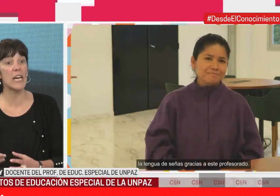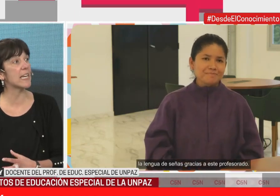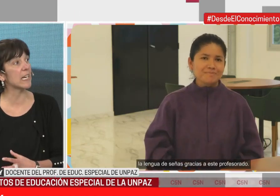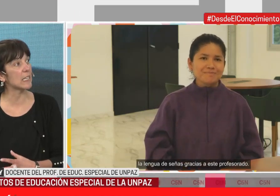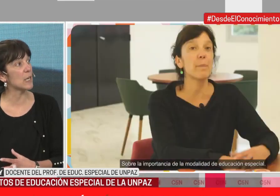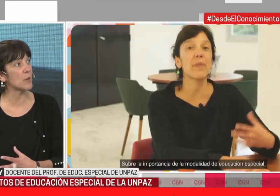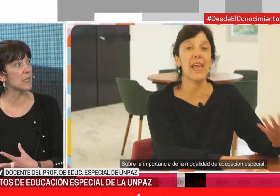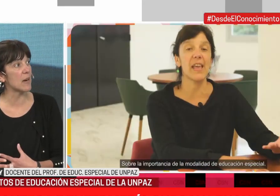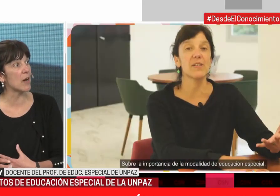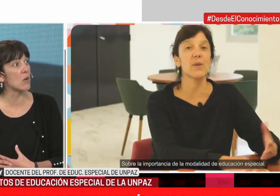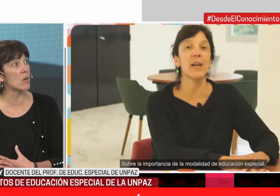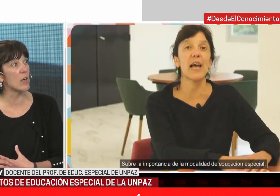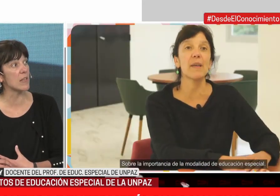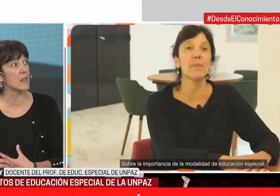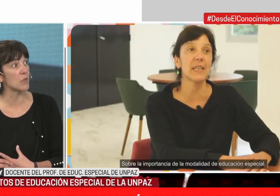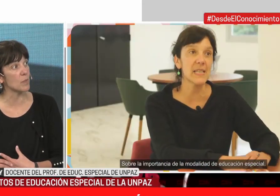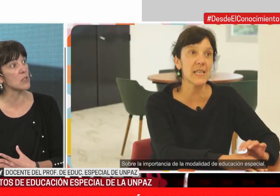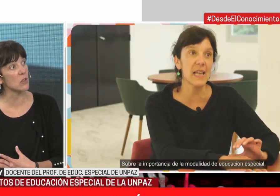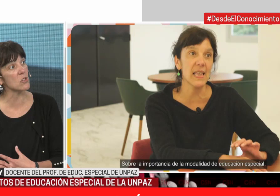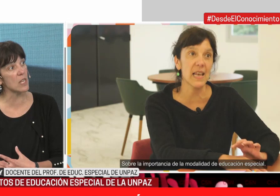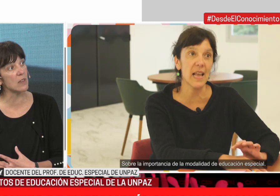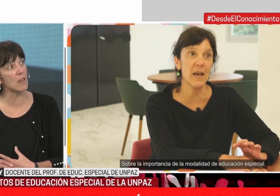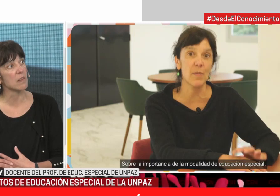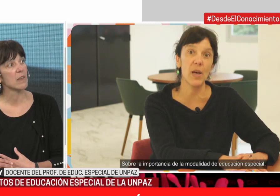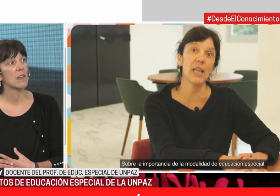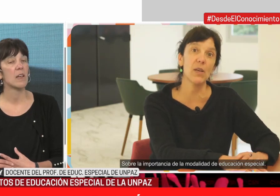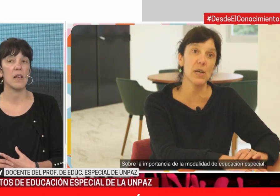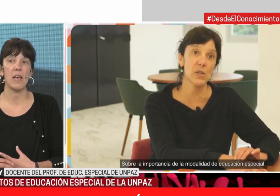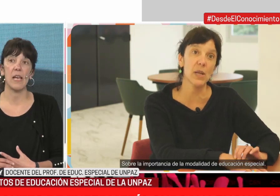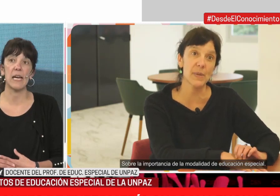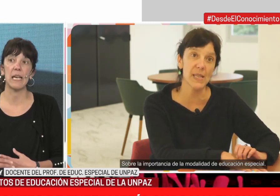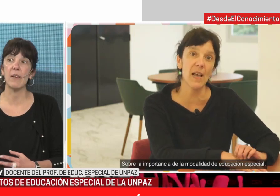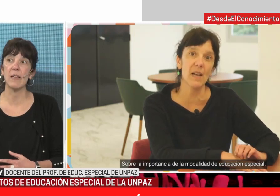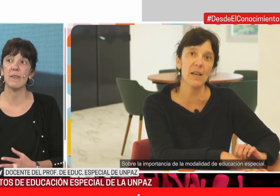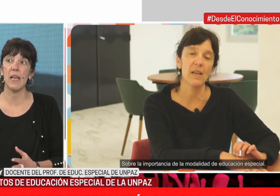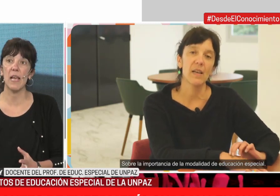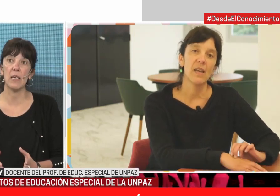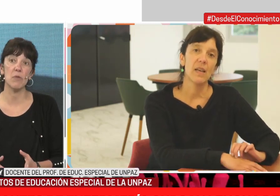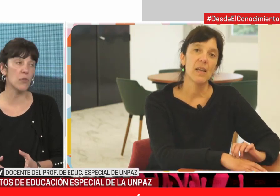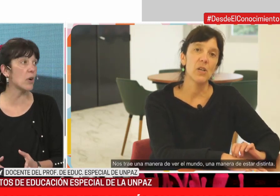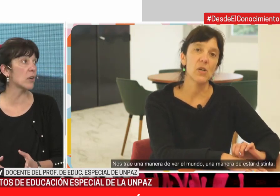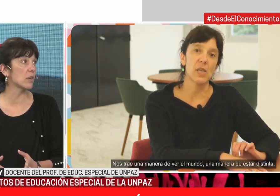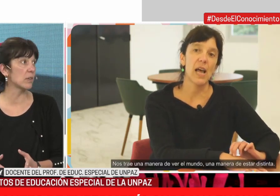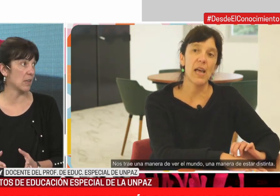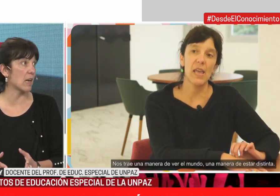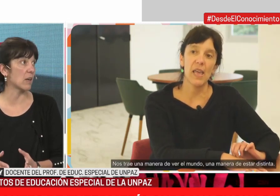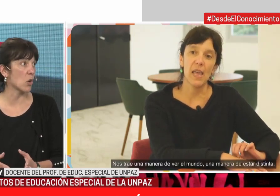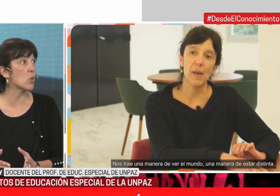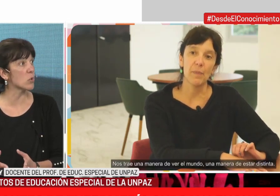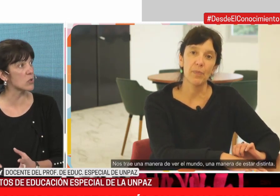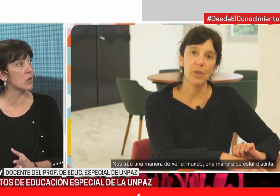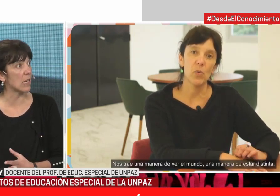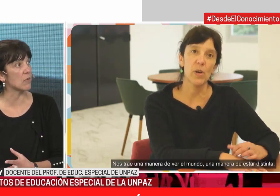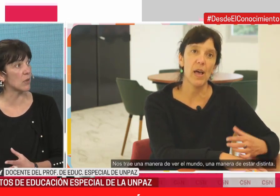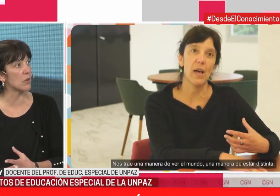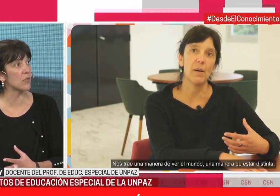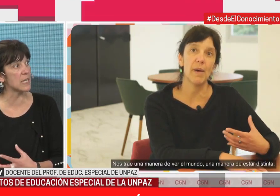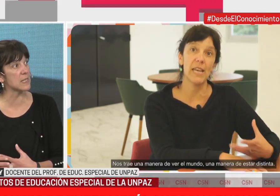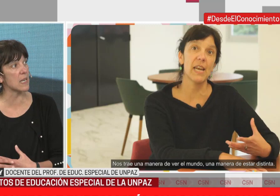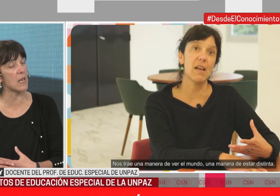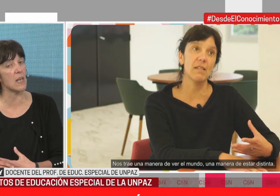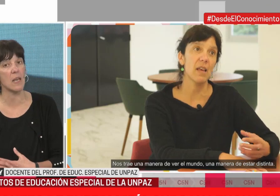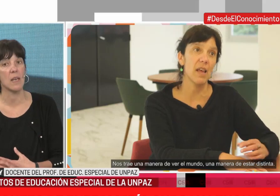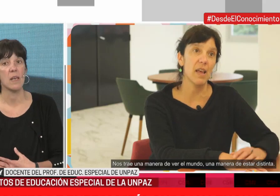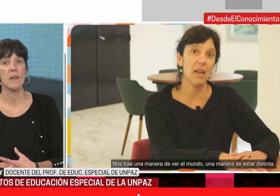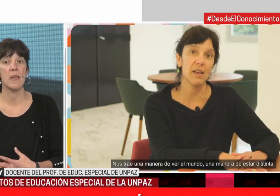Otra área que tenemos de trabajo es en formación docente, a través del DINFOD, de los cursos que el DINFOD